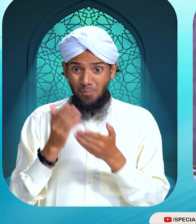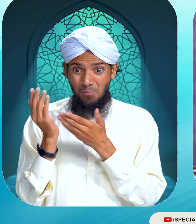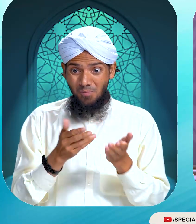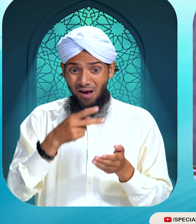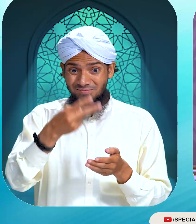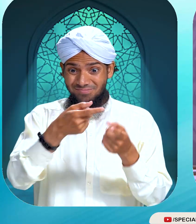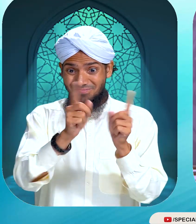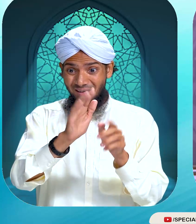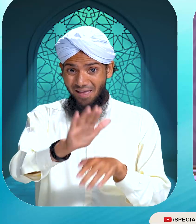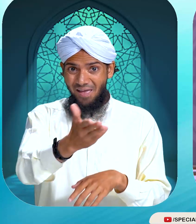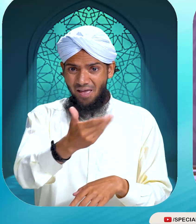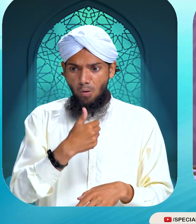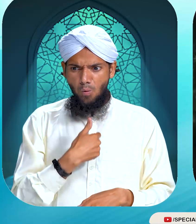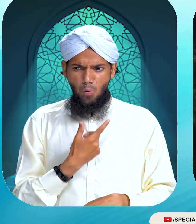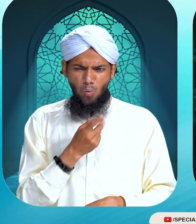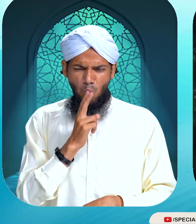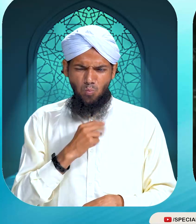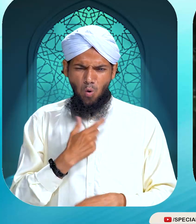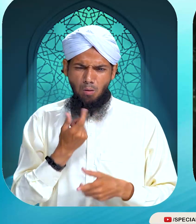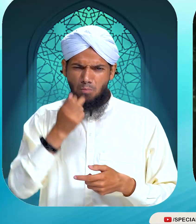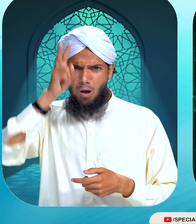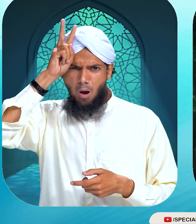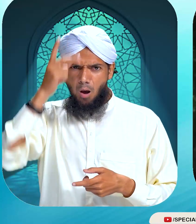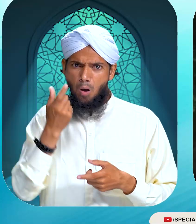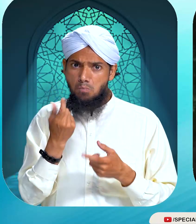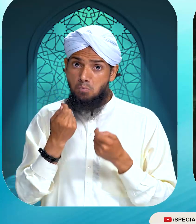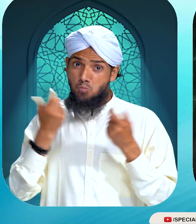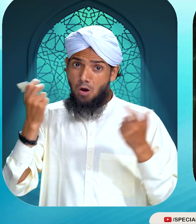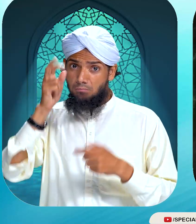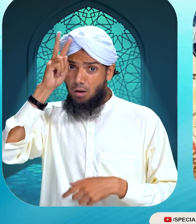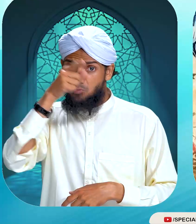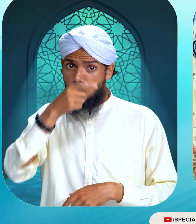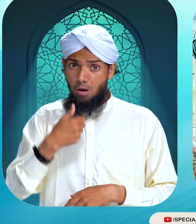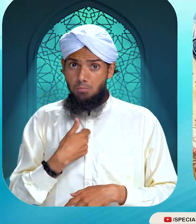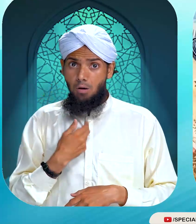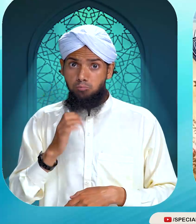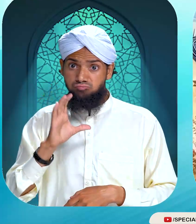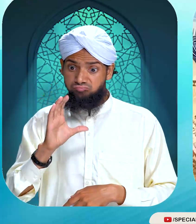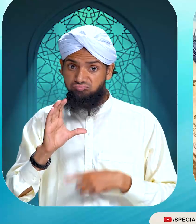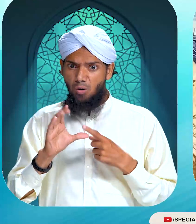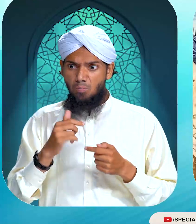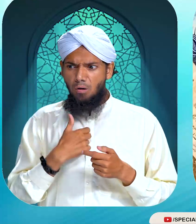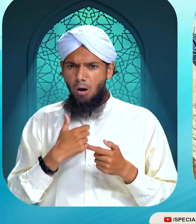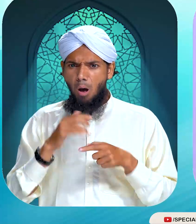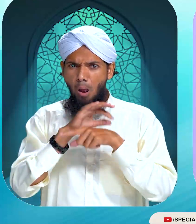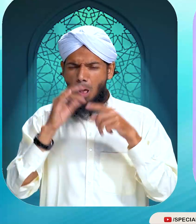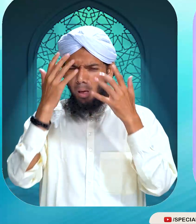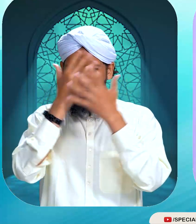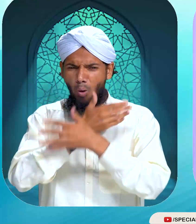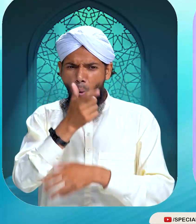یہ جو ہمارا جو مہمان گھر پر آیا ہے یہ جو اپنے کیفیت بتا رہا تھا لگتا ہے اس کے پر پیسے بہت ہیں اب اس وقت رات کے